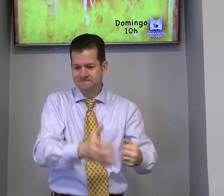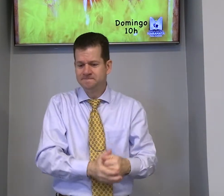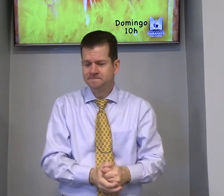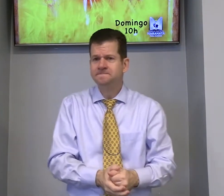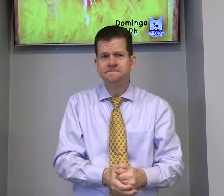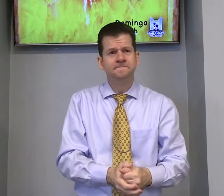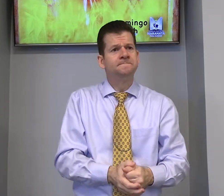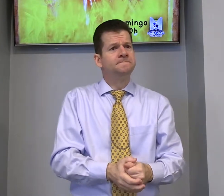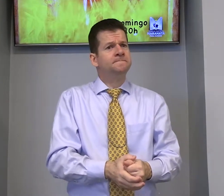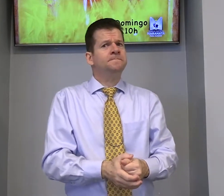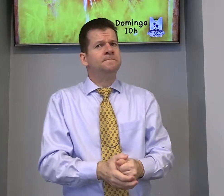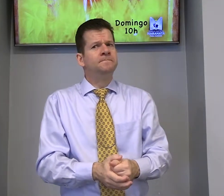is full of fire